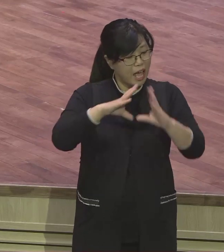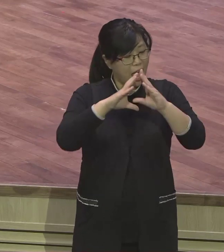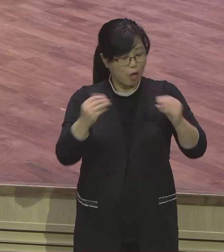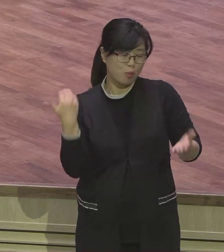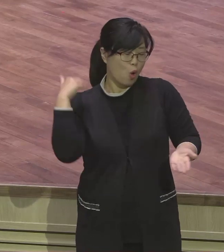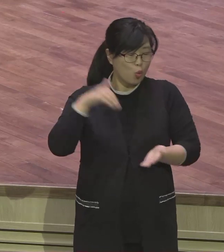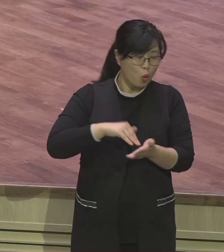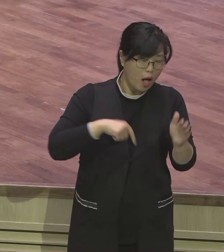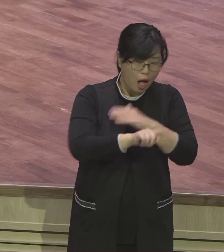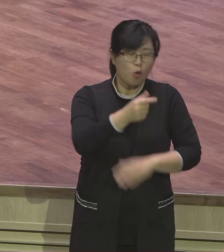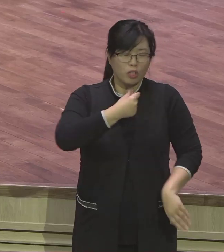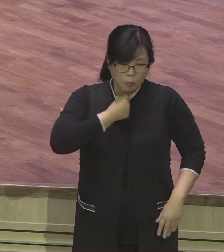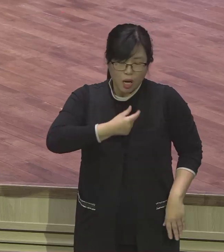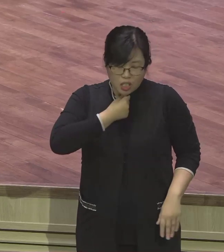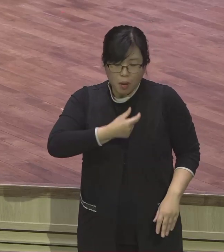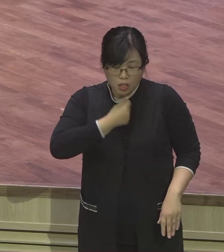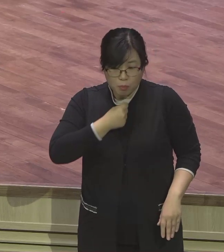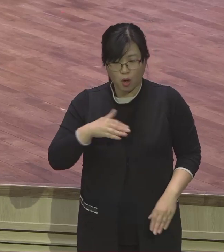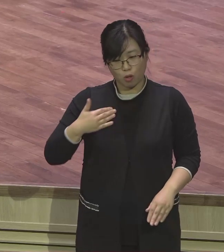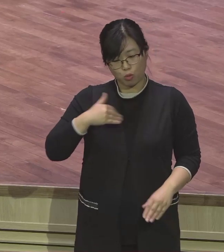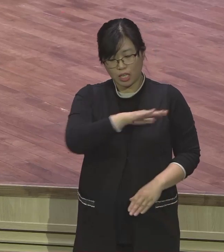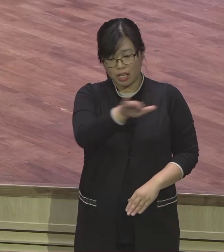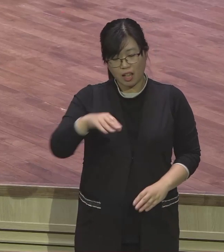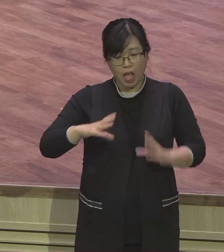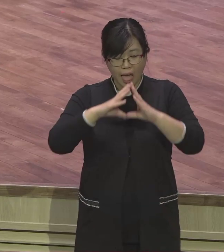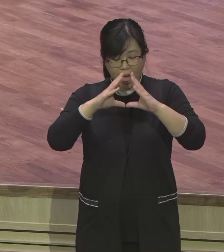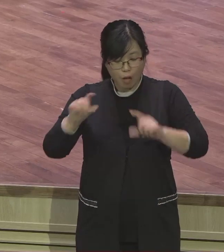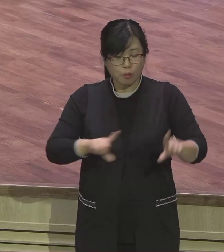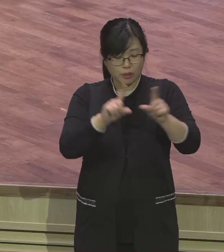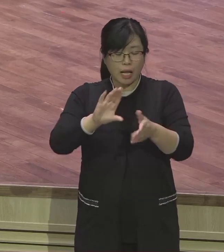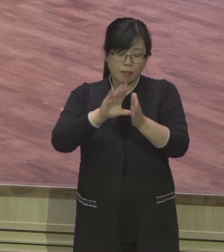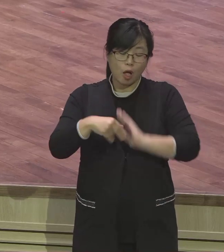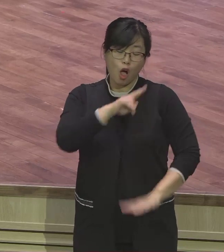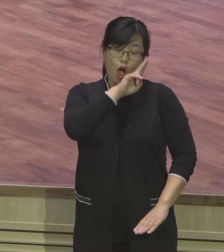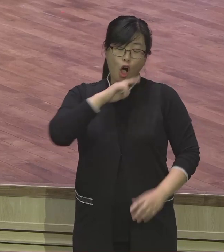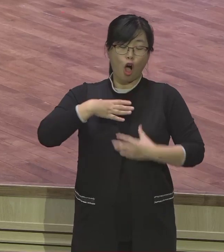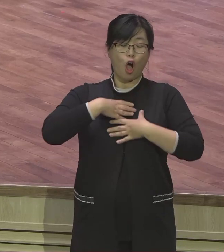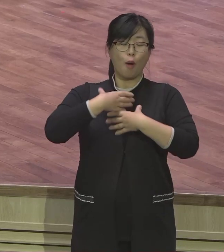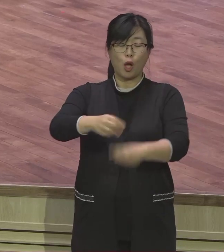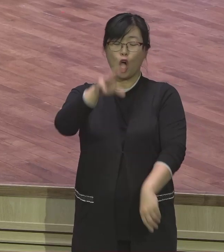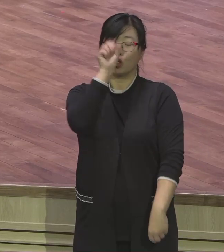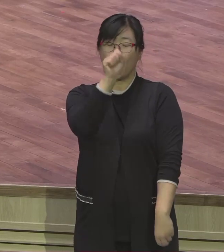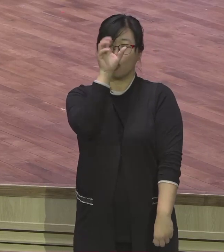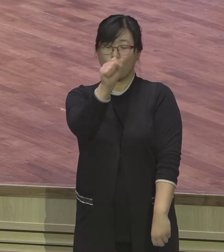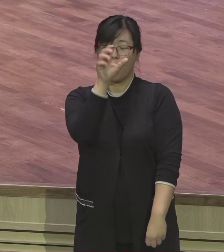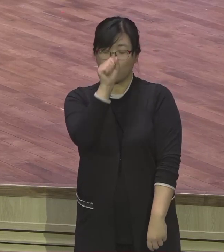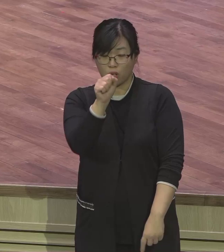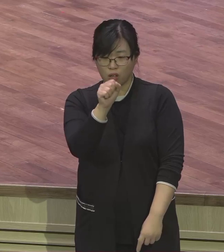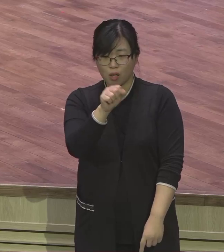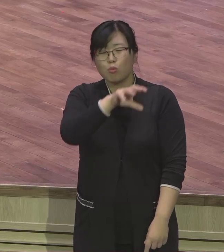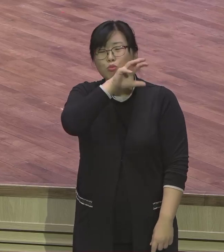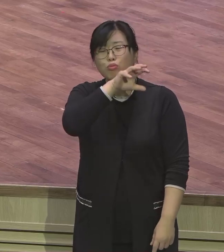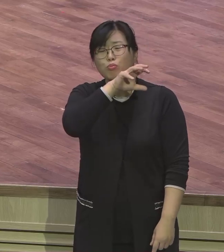나오지요 이런 체지를 하나님께 다 아시고 새로운 시작과 실천을 하신 시간표를 이끈 거예요